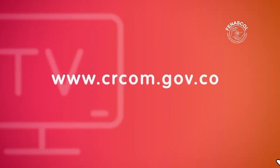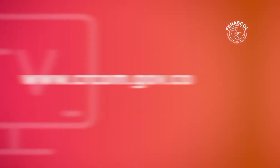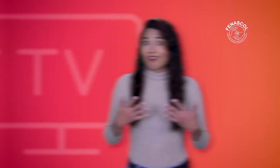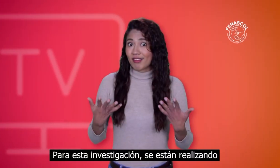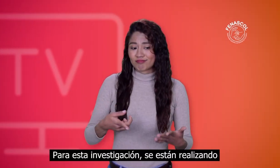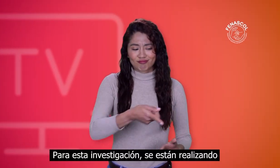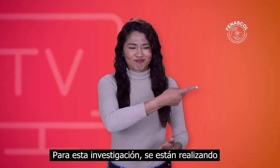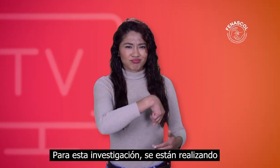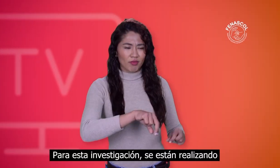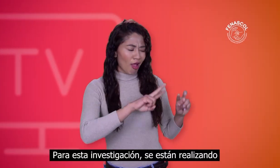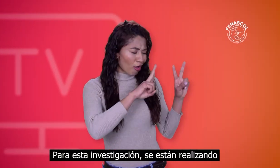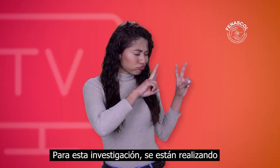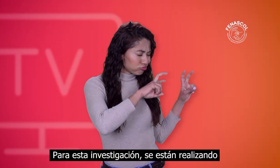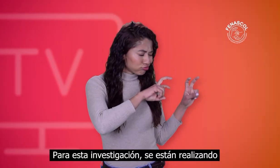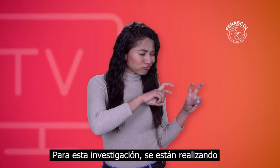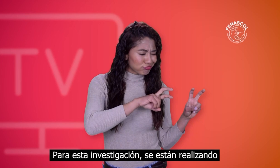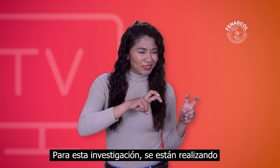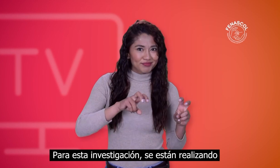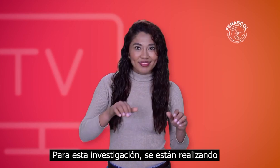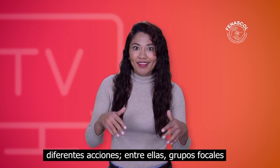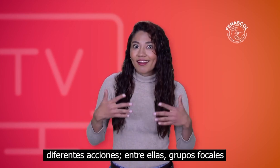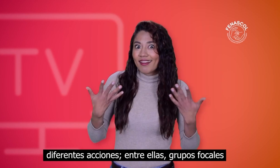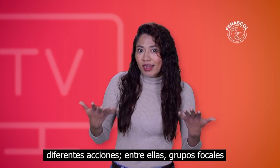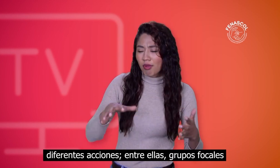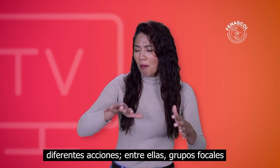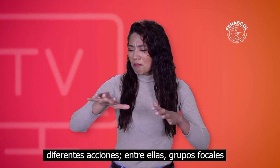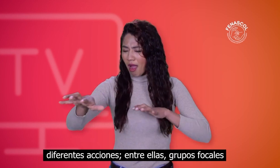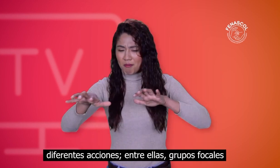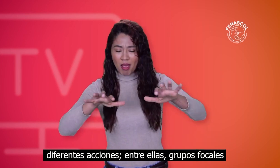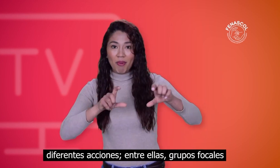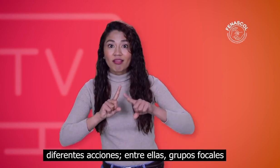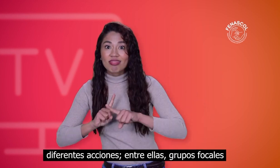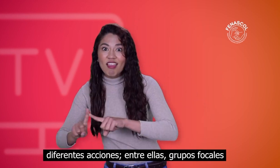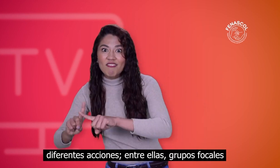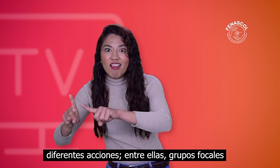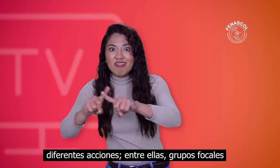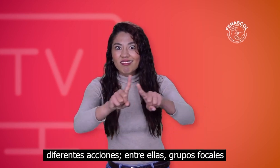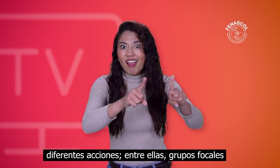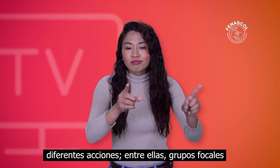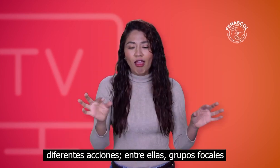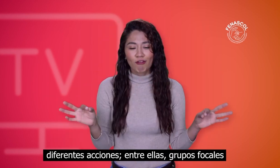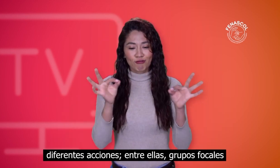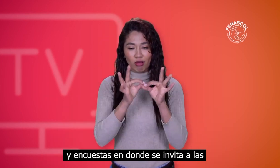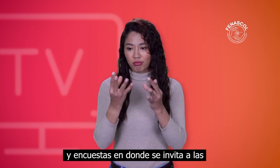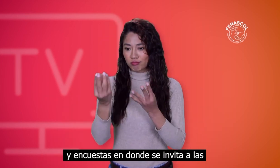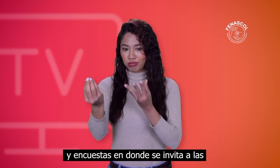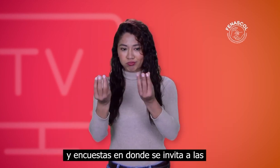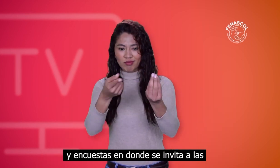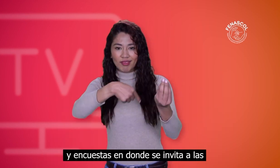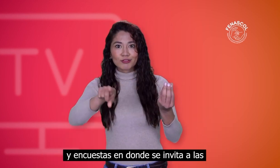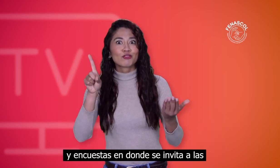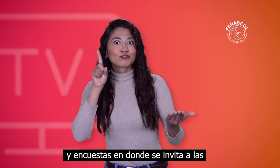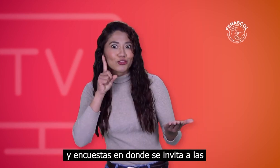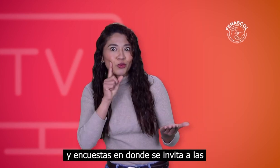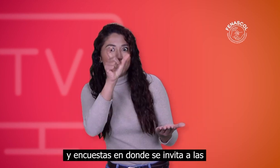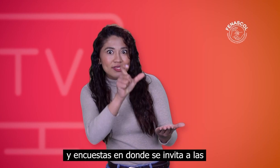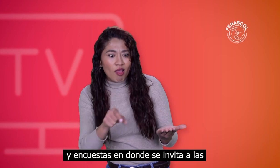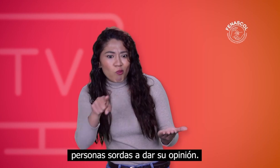Para esta investigación se están realizando diferentes acciones, entre ellas grupos focales y encuestas, en donde se invita a las